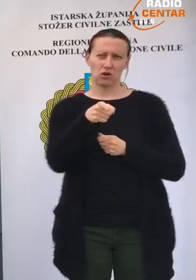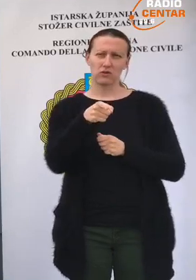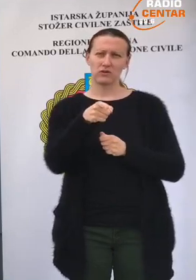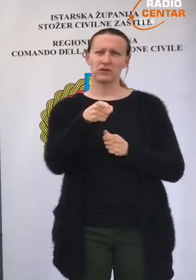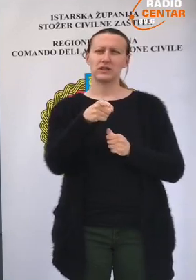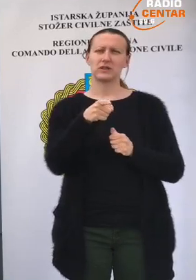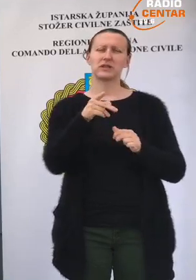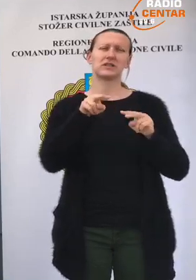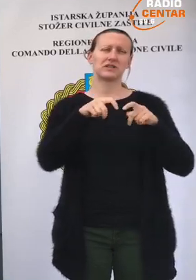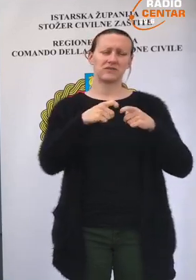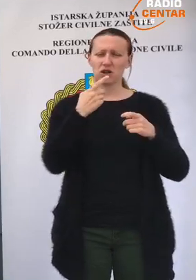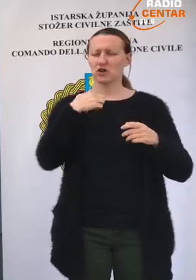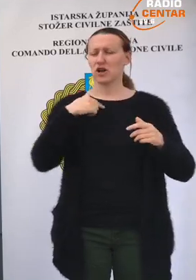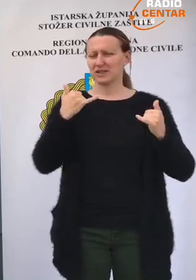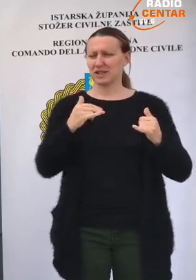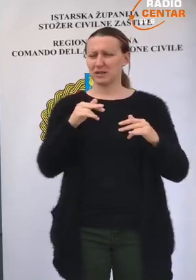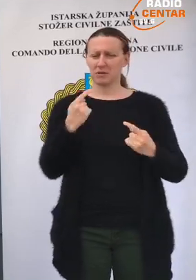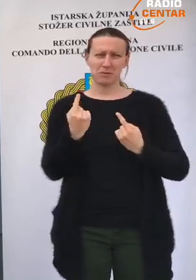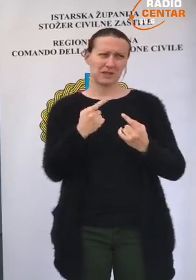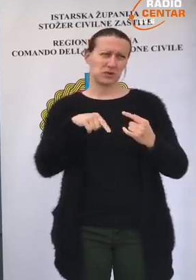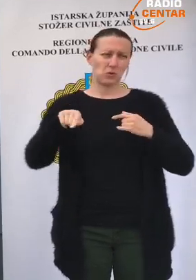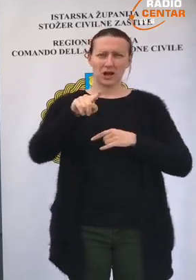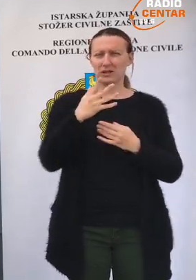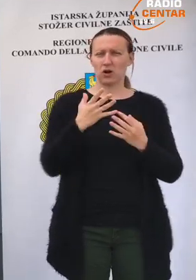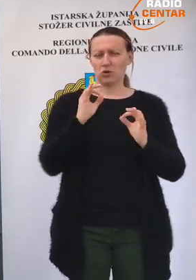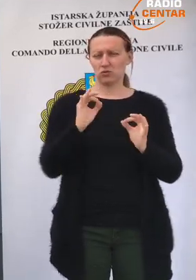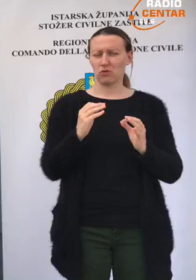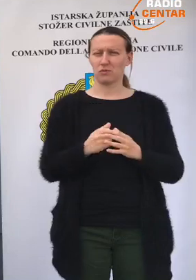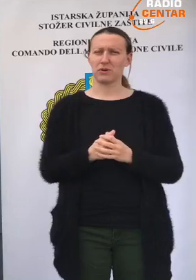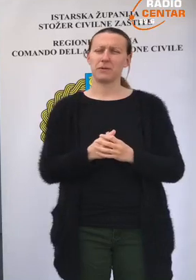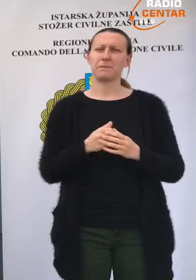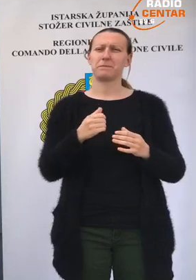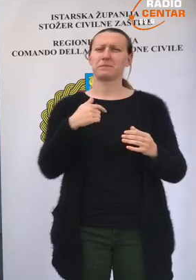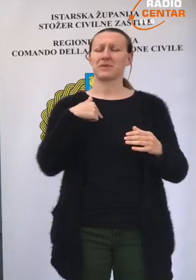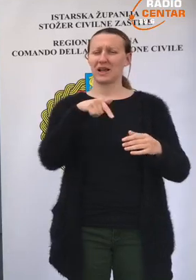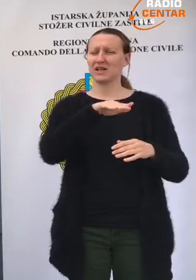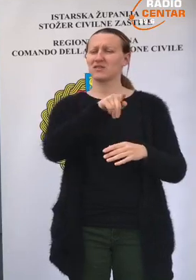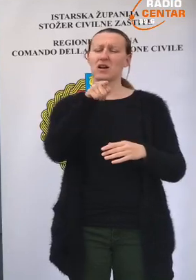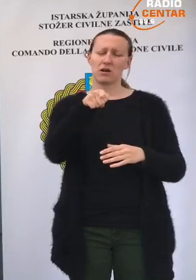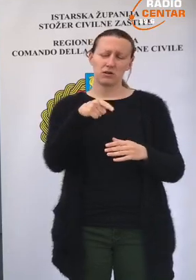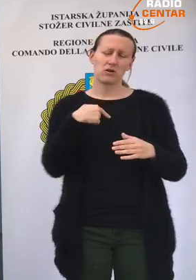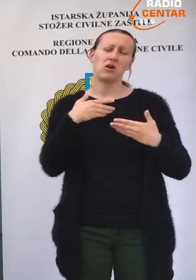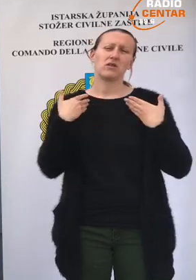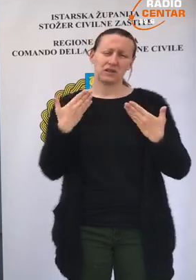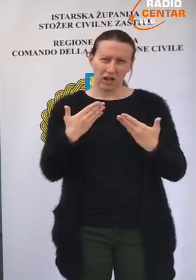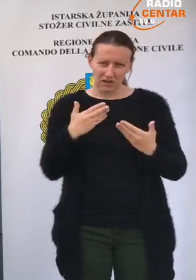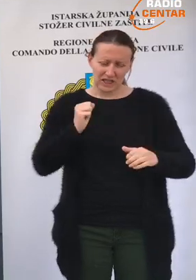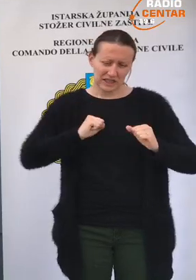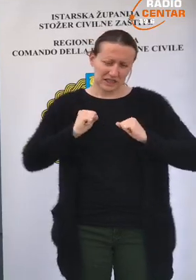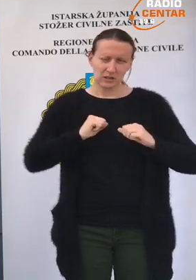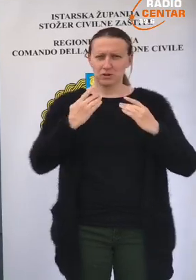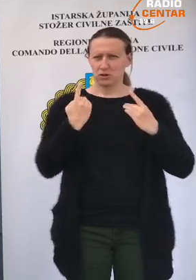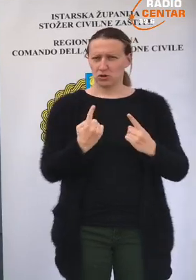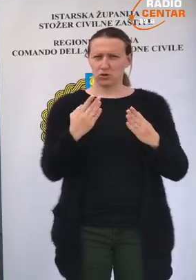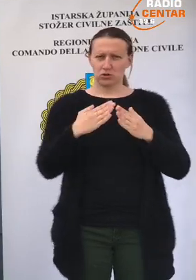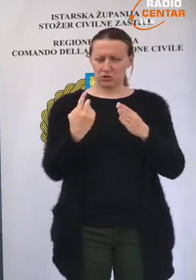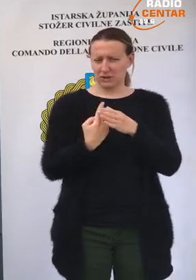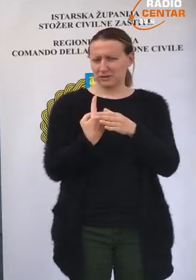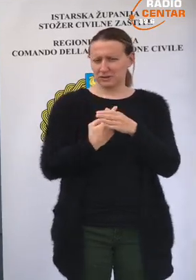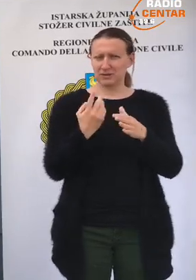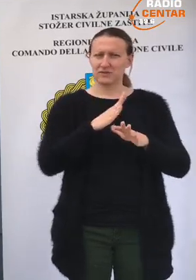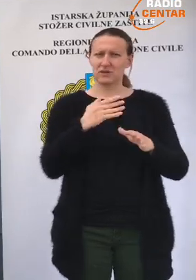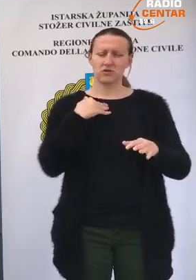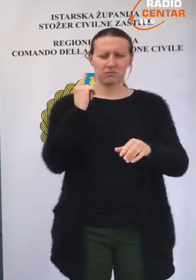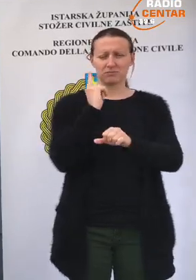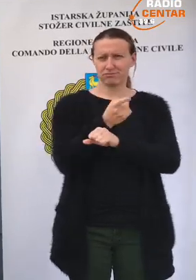stvari koje imamo u ovom trenutku u našoj župani, tako da ja im na svemu tome i zahvaljujem svima i građanima koji poštuju